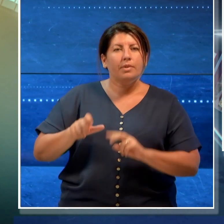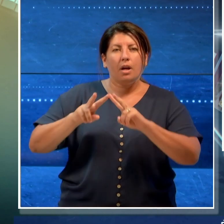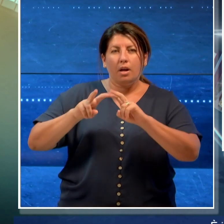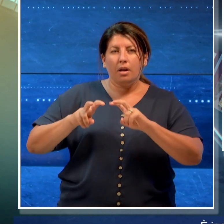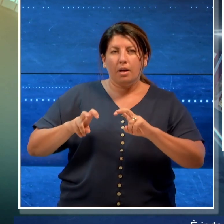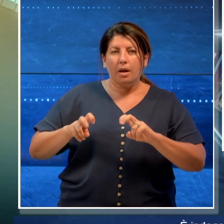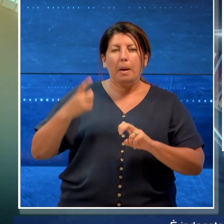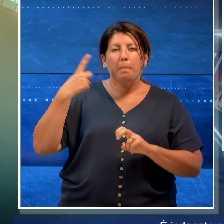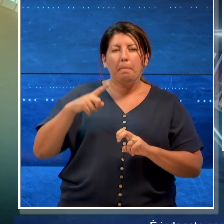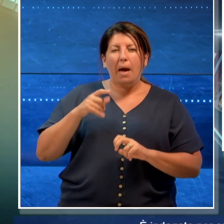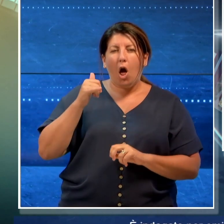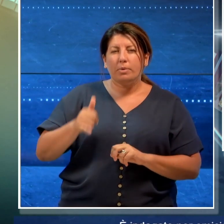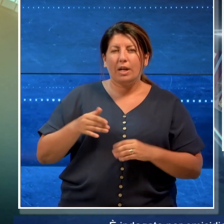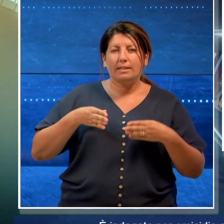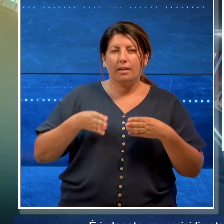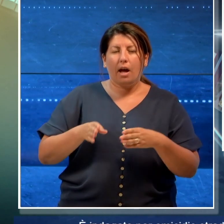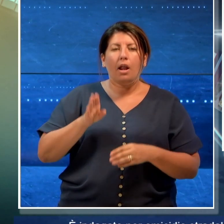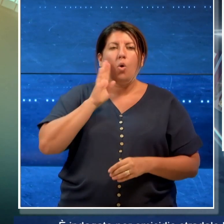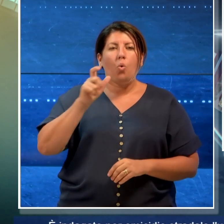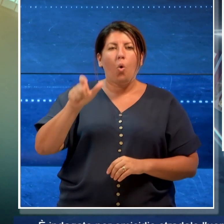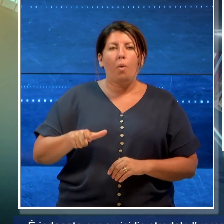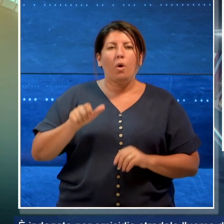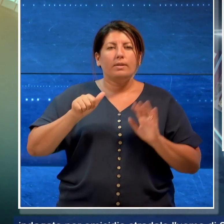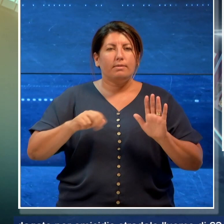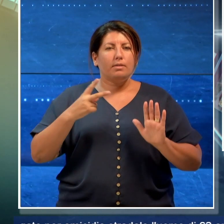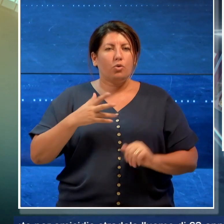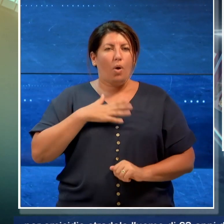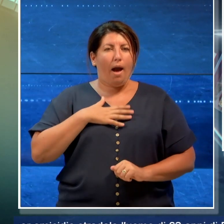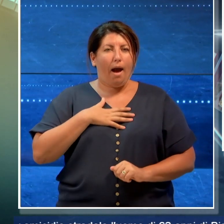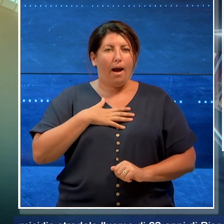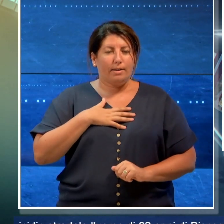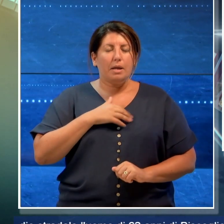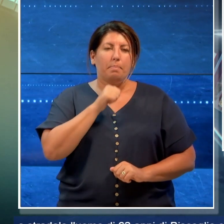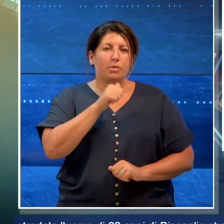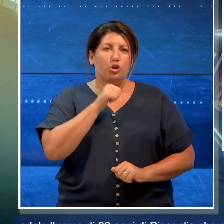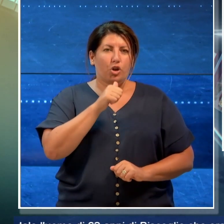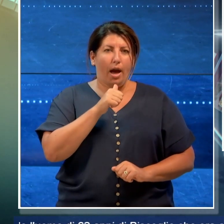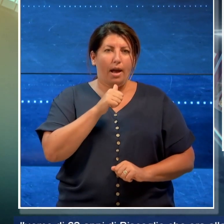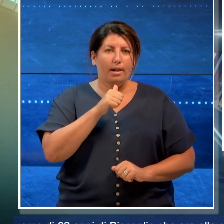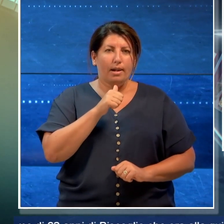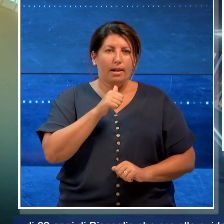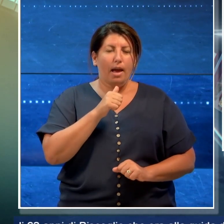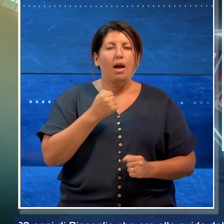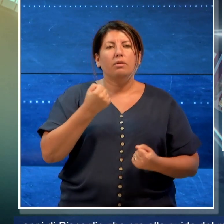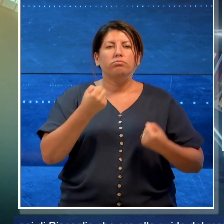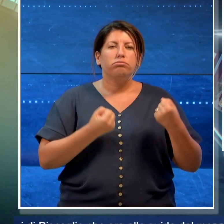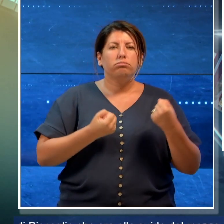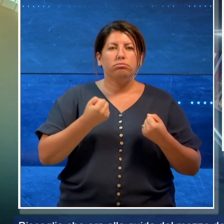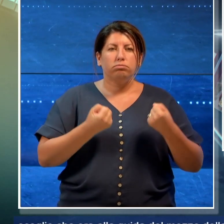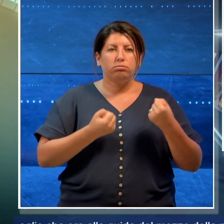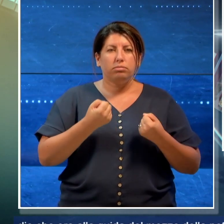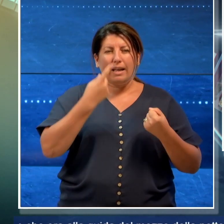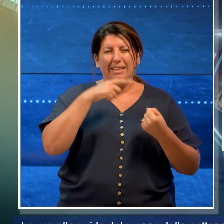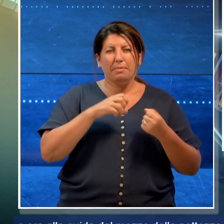stradale l'uomo di 62 anni di bisceie, che era alla guida del mezzo della nettezza